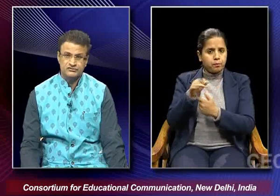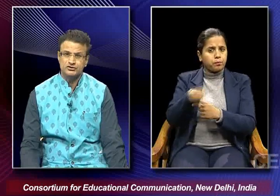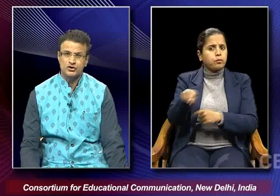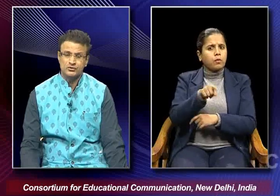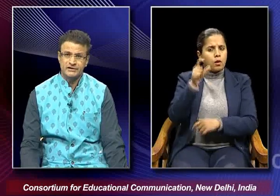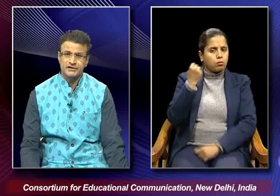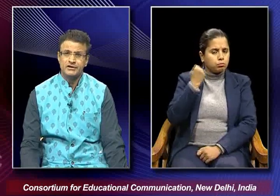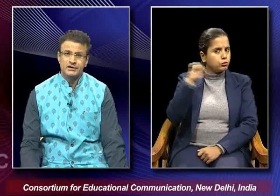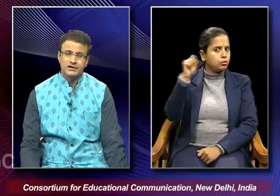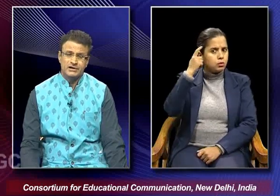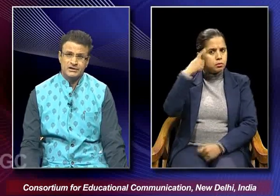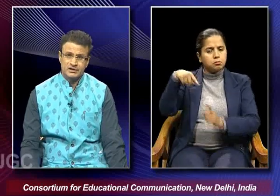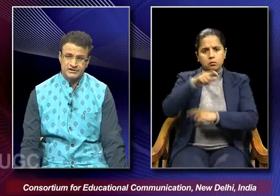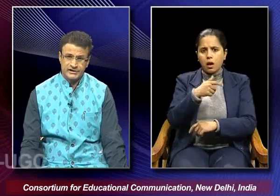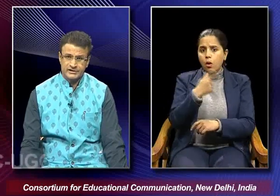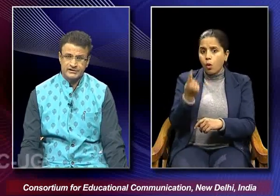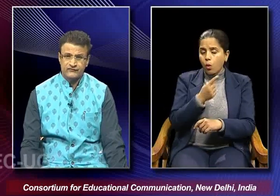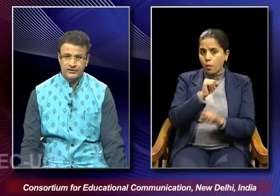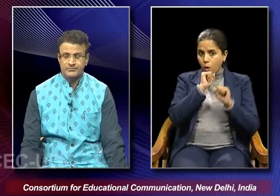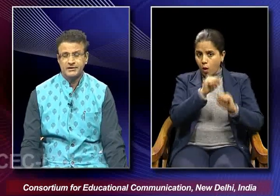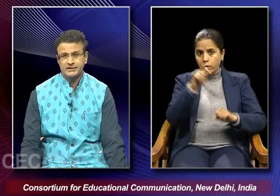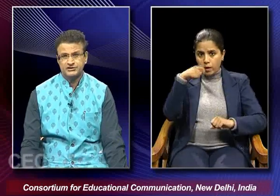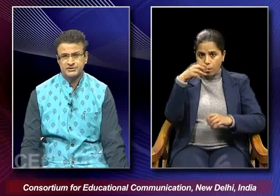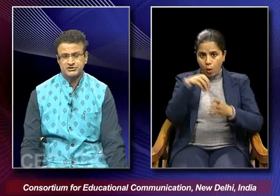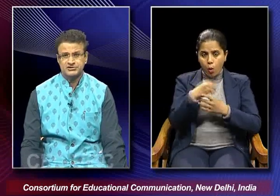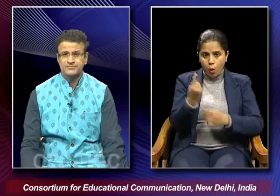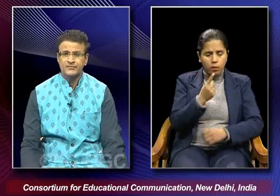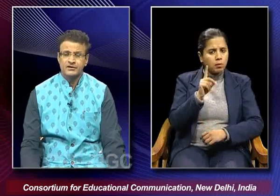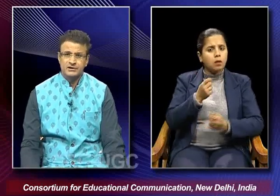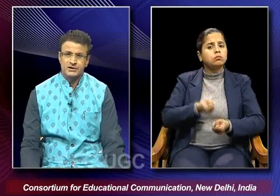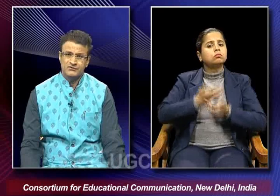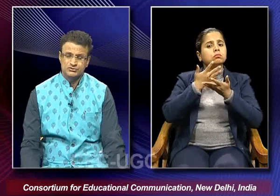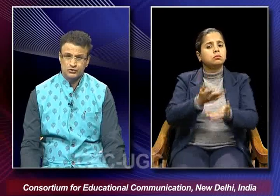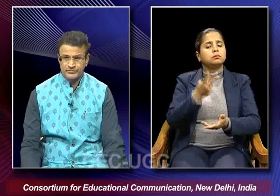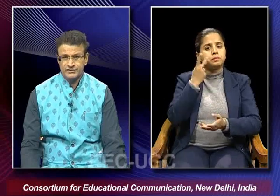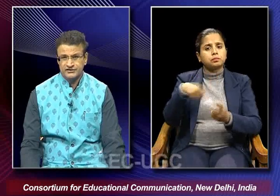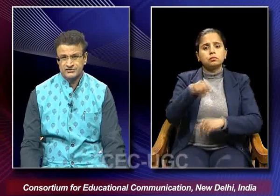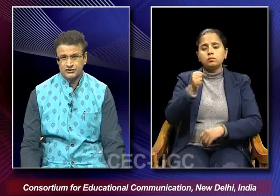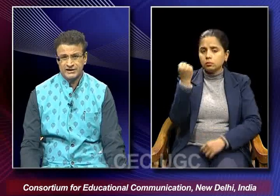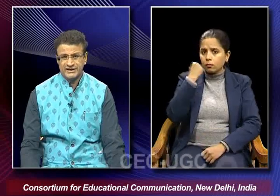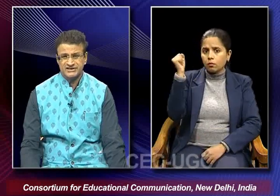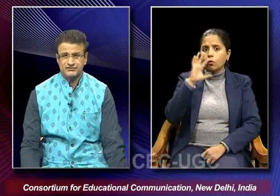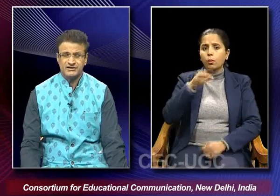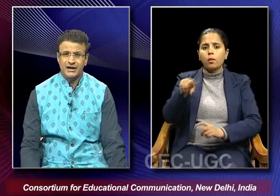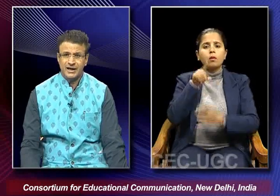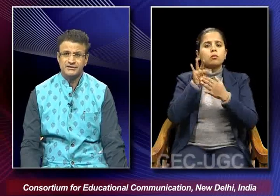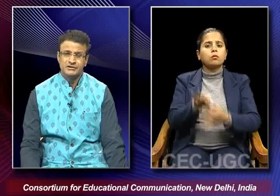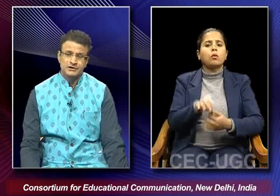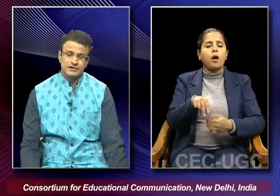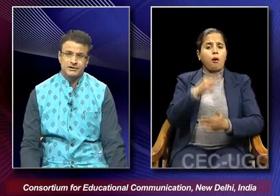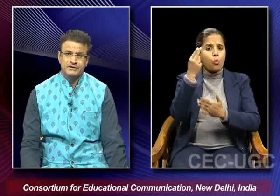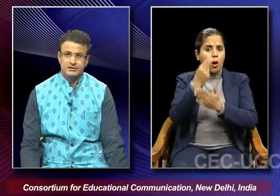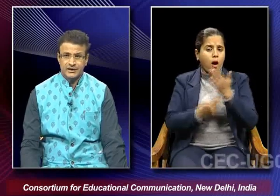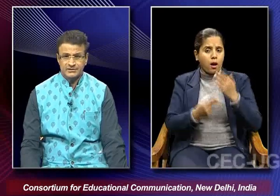which was not only there in the film but expressionism was a movement which was attached with the art